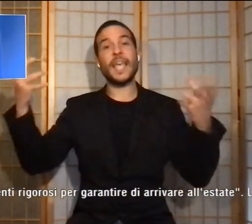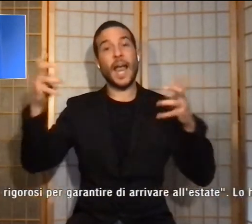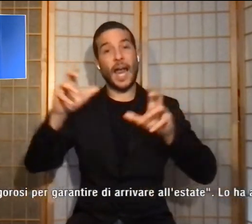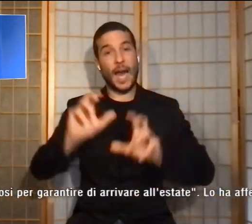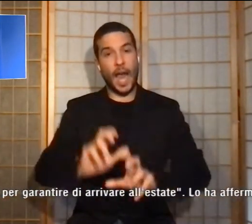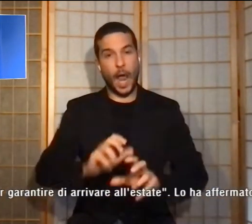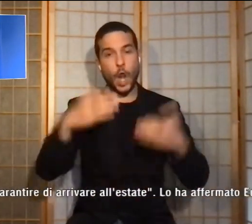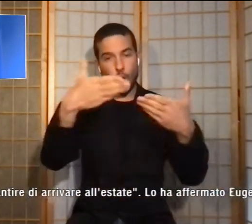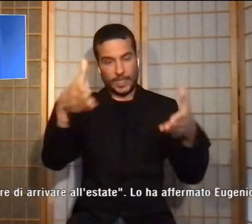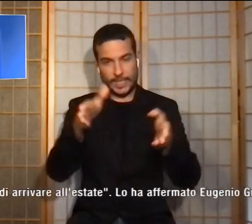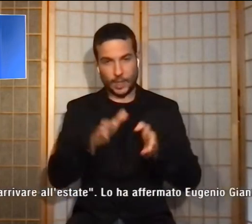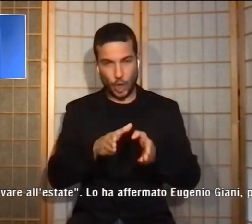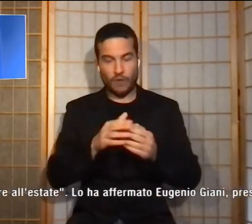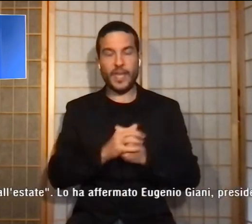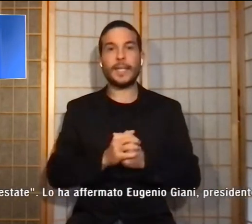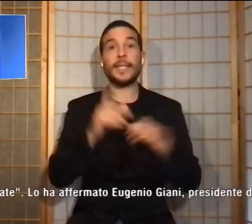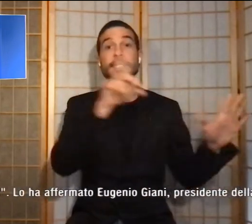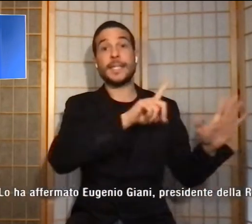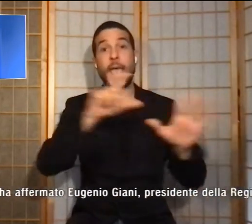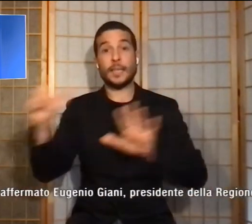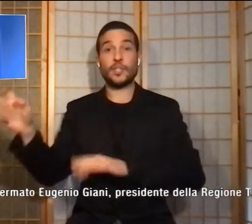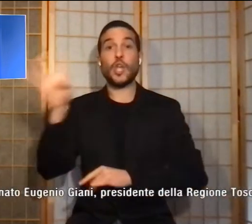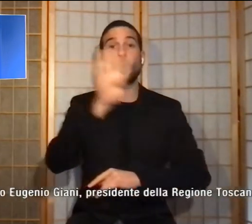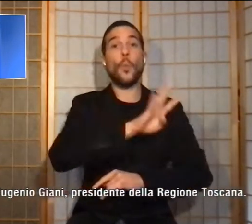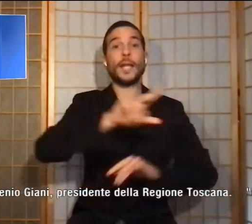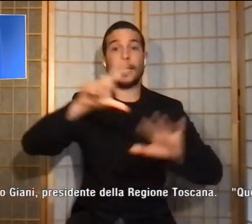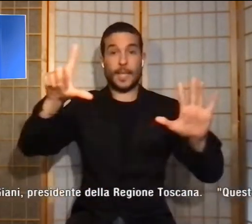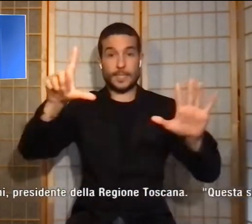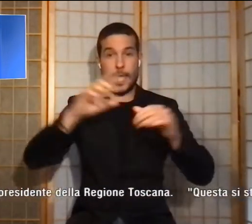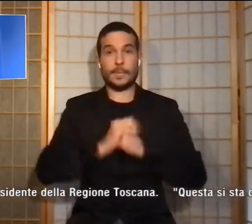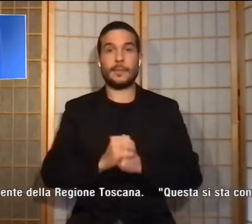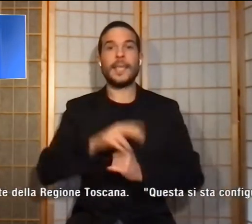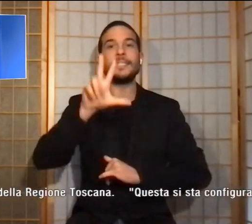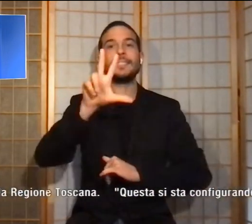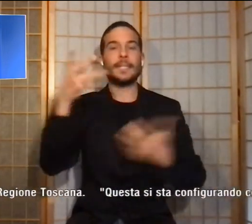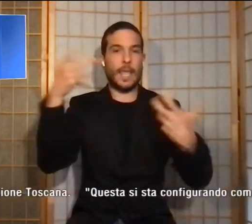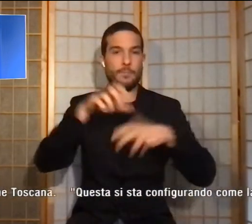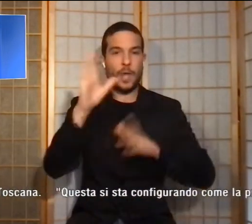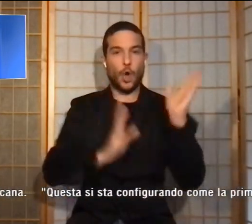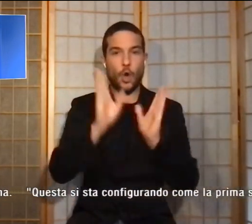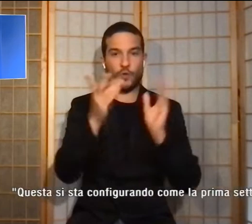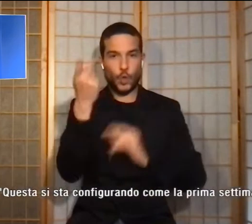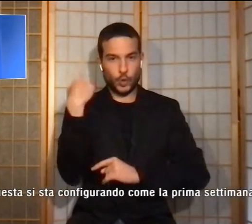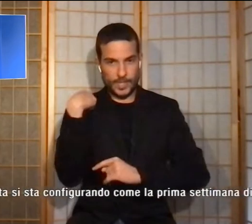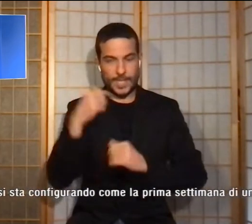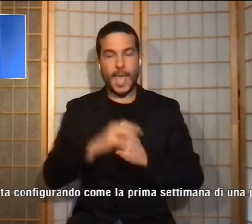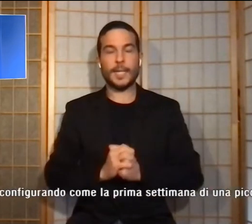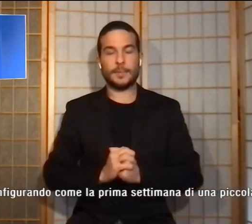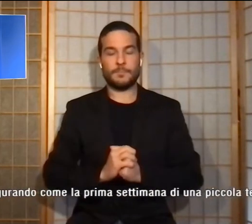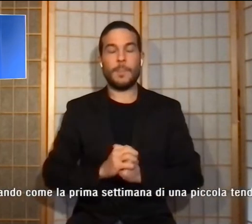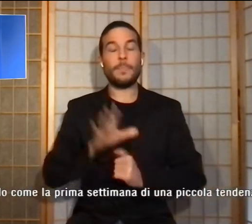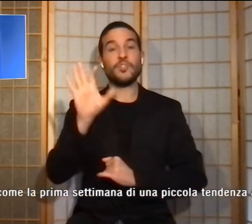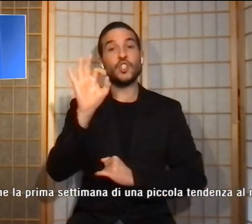sono 747, 3 in meno rispetto a ieri, di cui 50 in